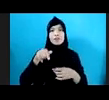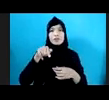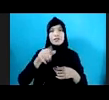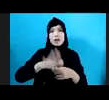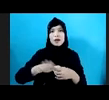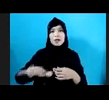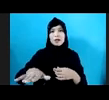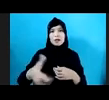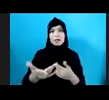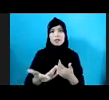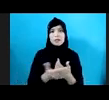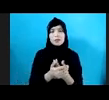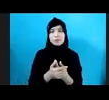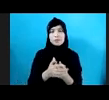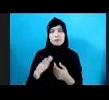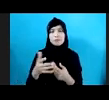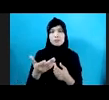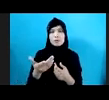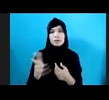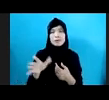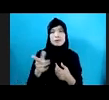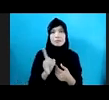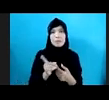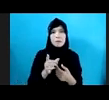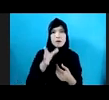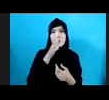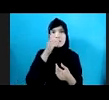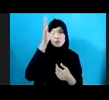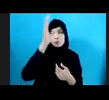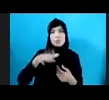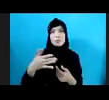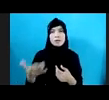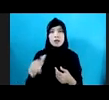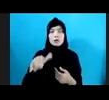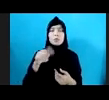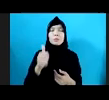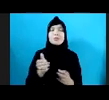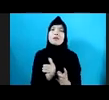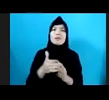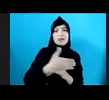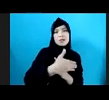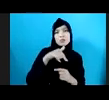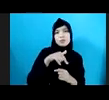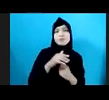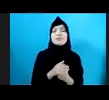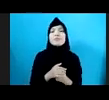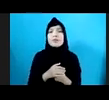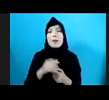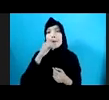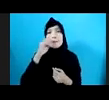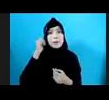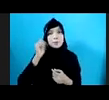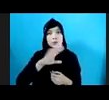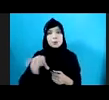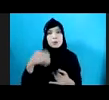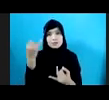Loss And Graving Karena Kehilangan Orang tua Yang Meninggal Karena COVID Nah Bapak-Ibu Sekalian Di bagian Terakhir